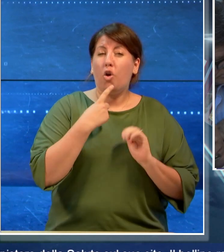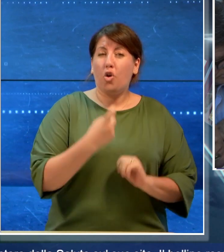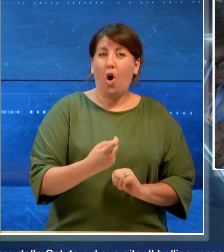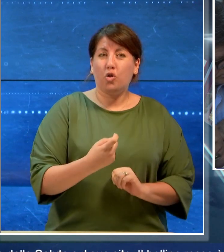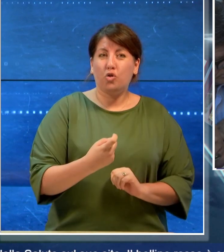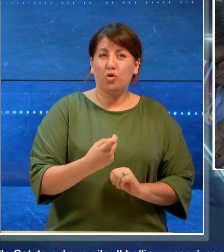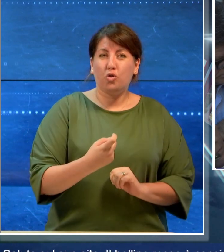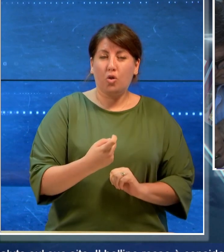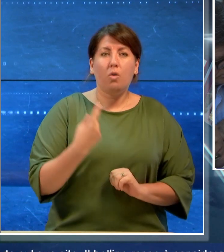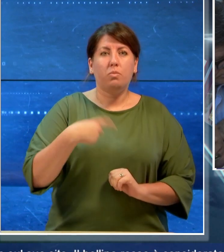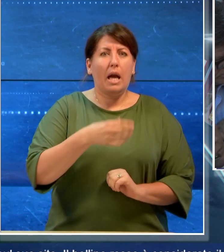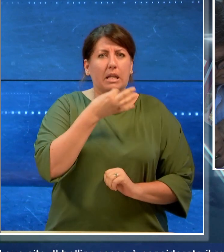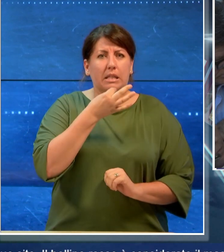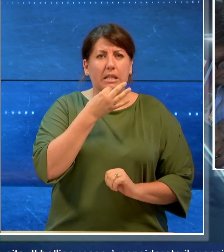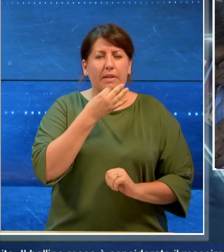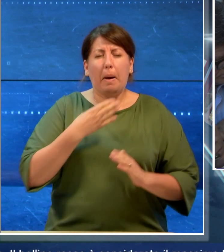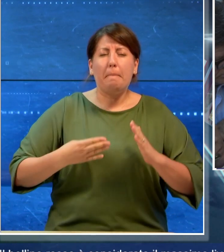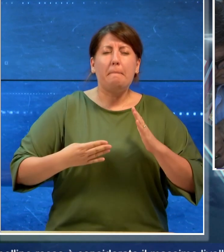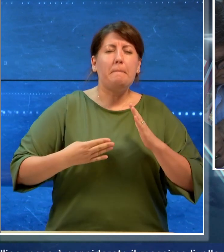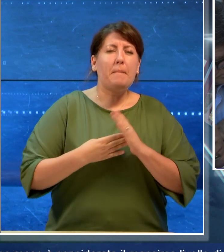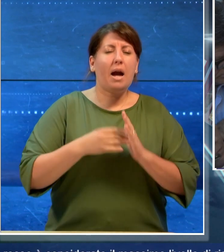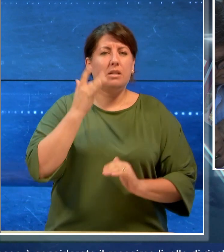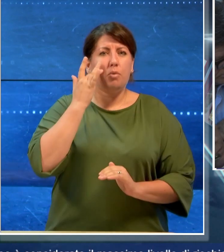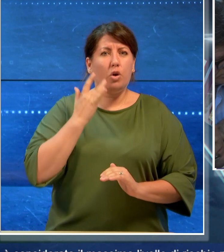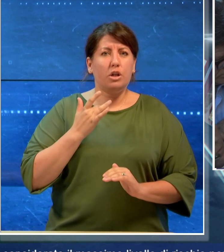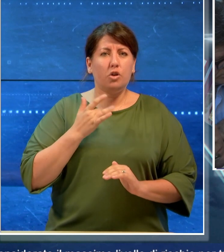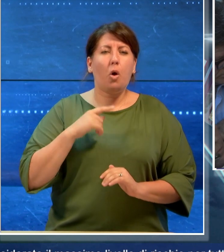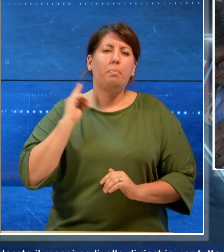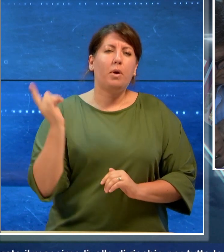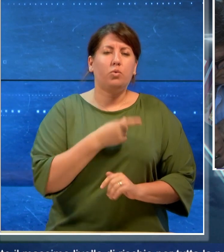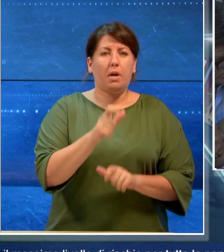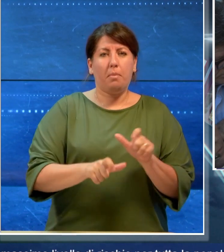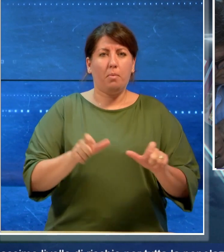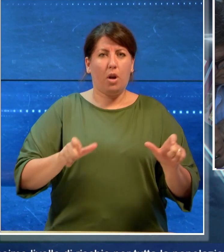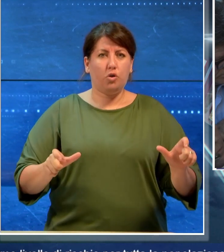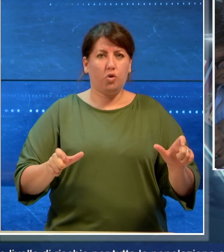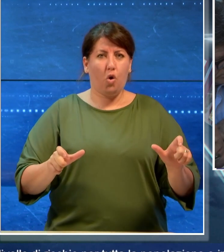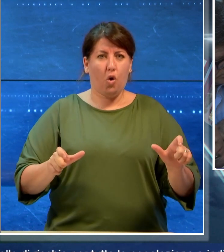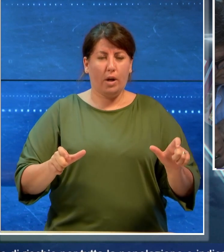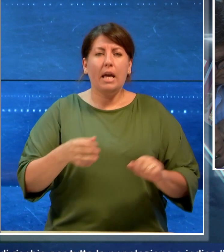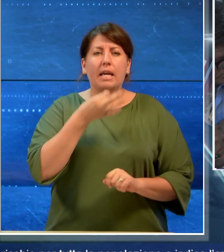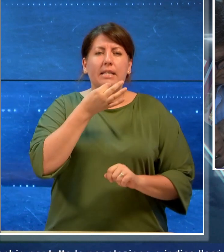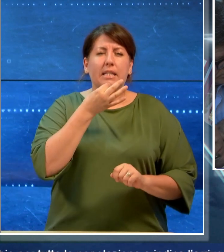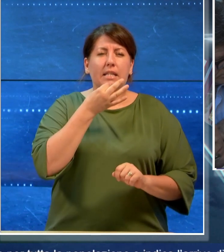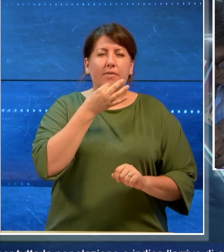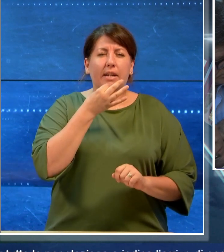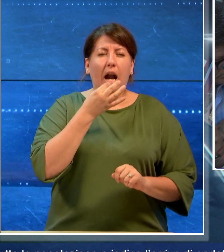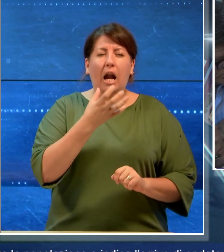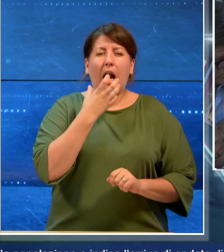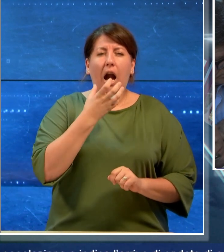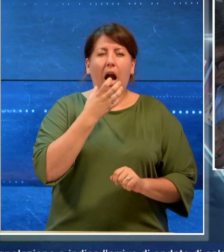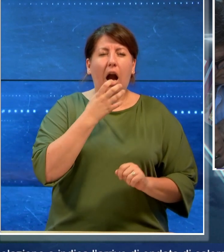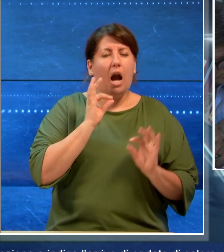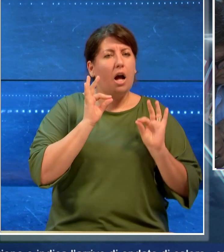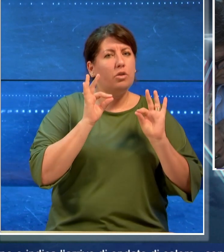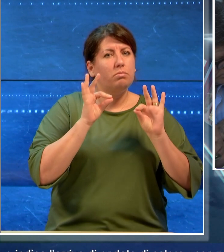considerato il massimo livello di rischio per tutta la popolazione e indica l'arrivo di ondate di calore